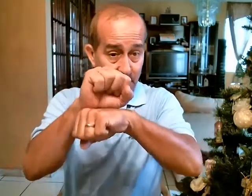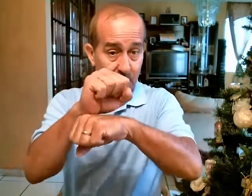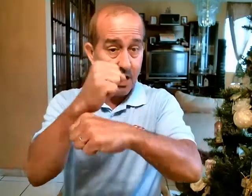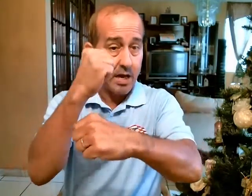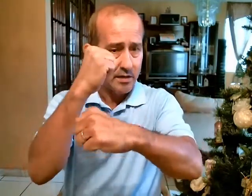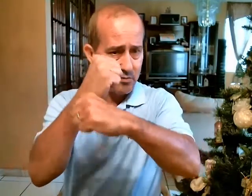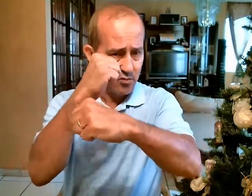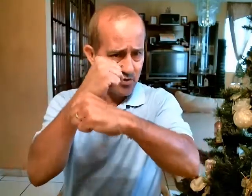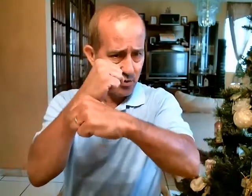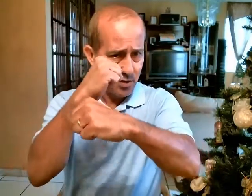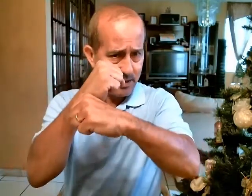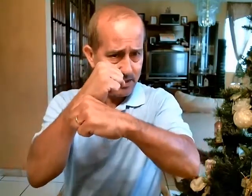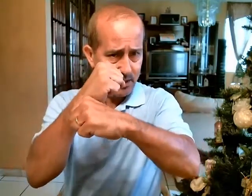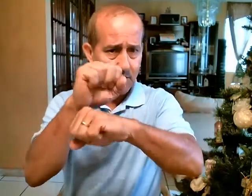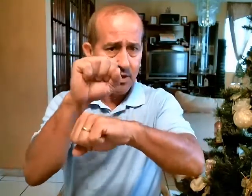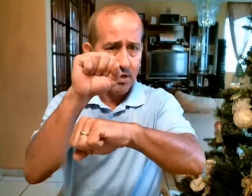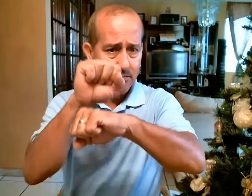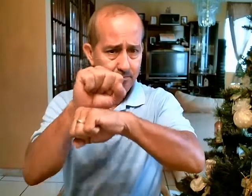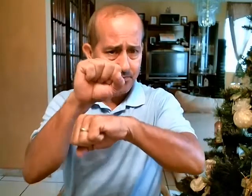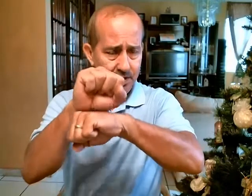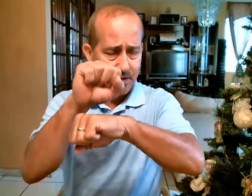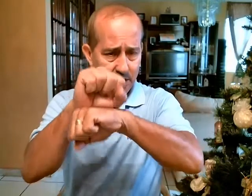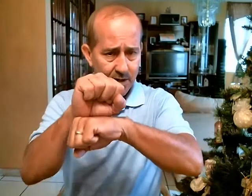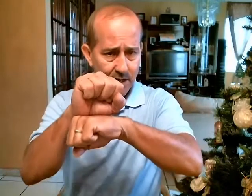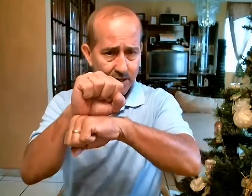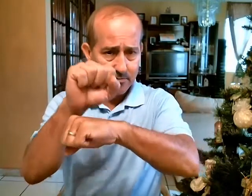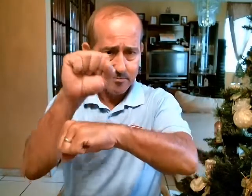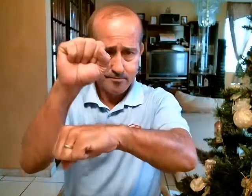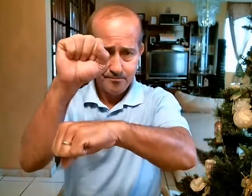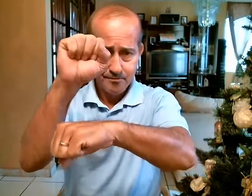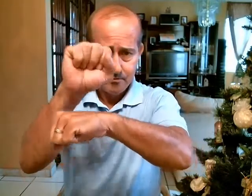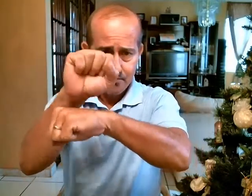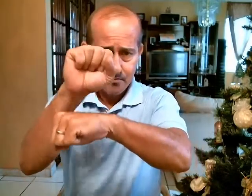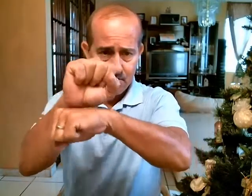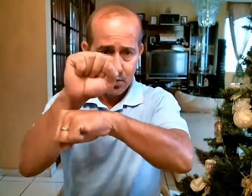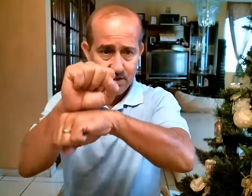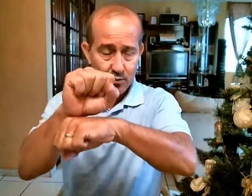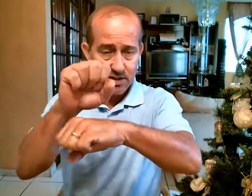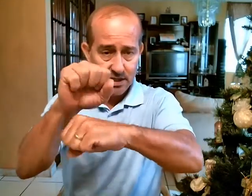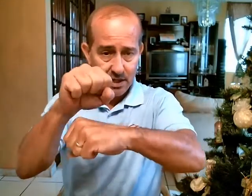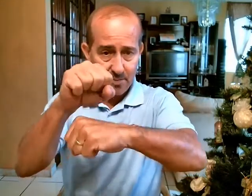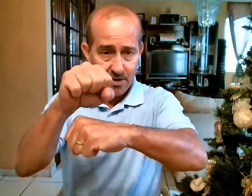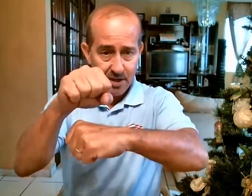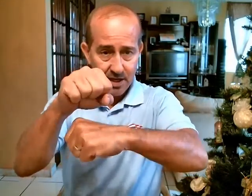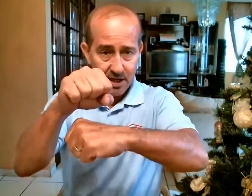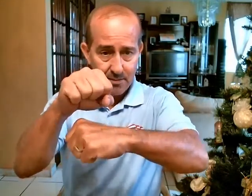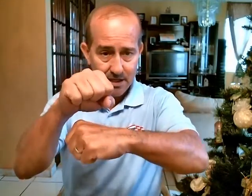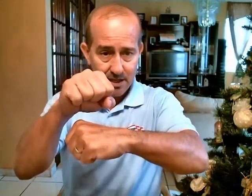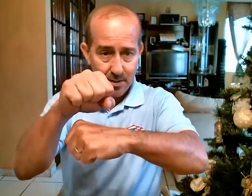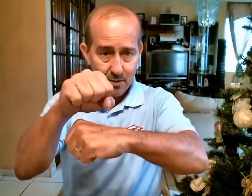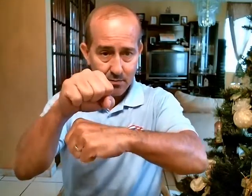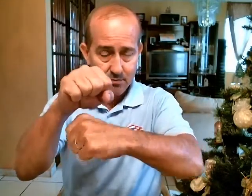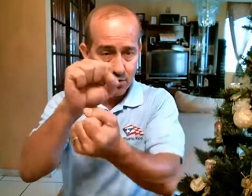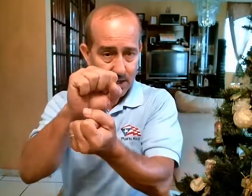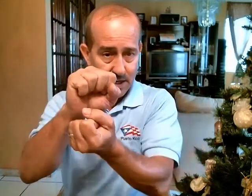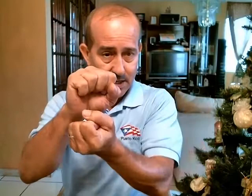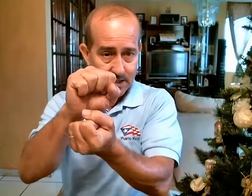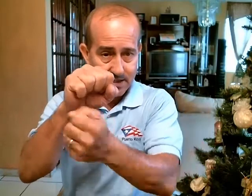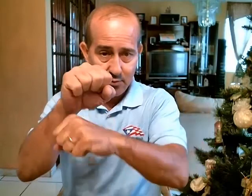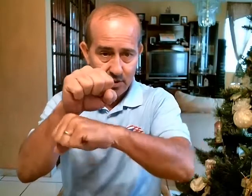Trabajar Algunos sordos la hacen trabajar Trabajar Solo asegúrese que las palmas estén ambas hacia abajo No las hagan así porque